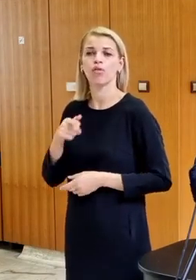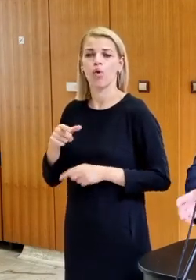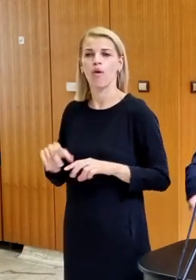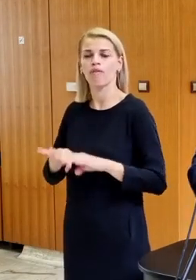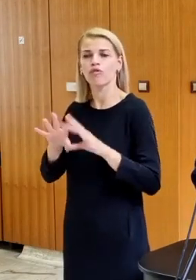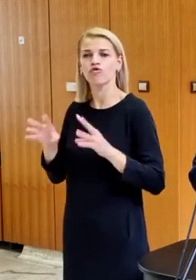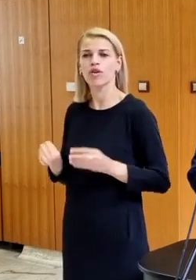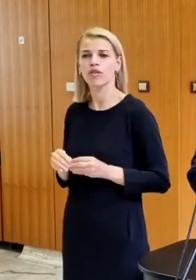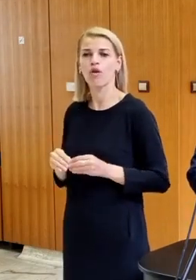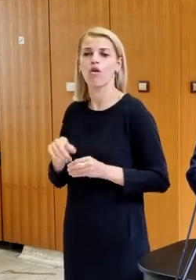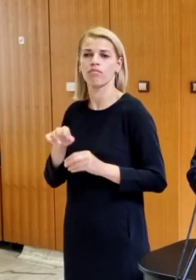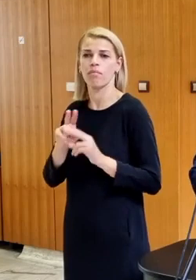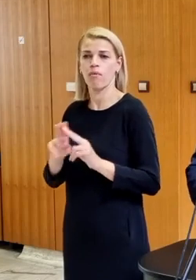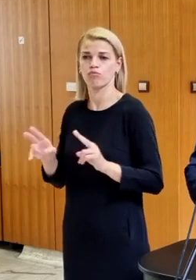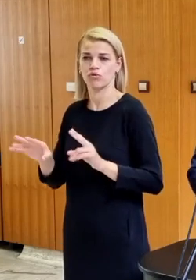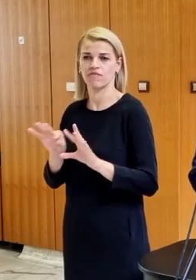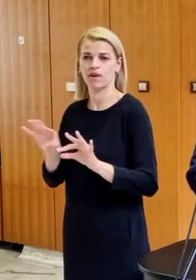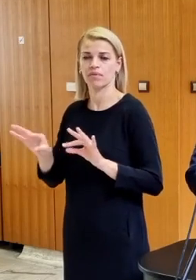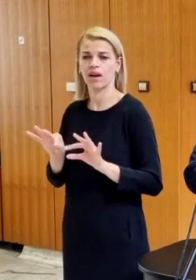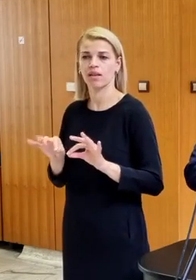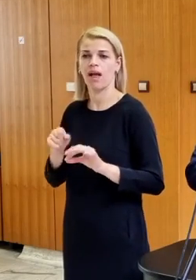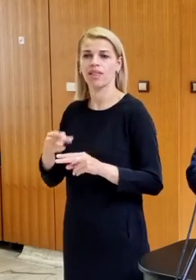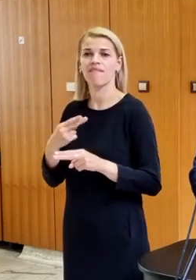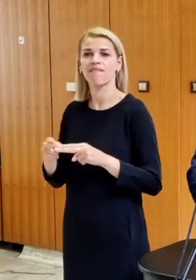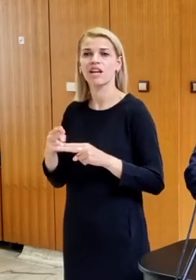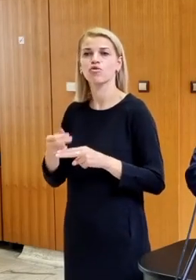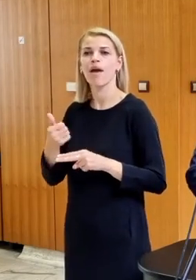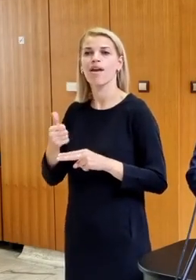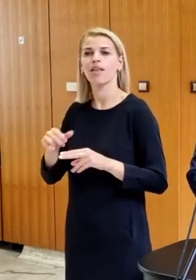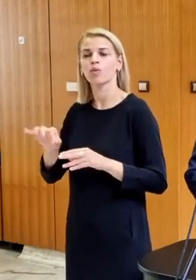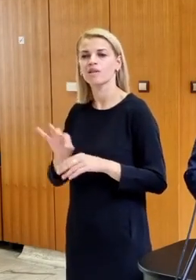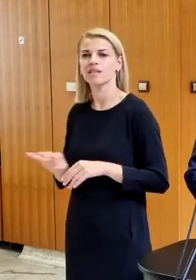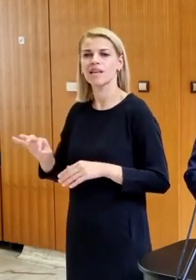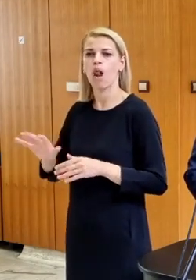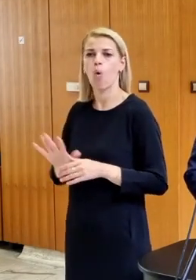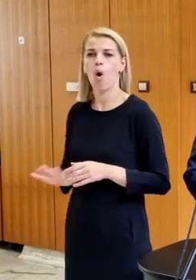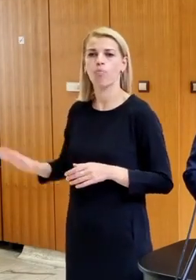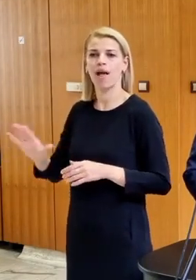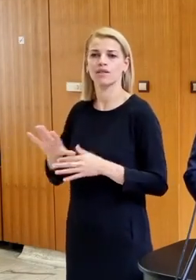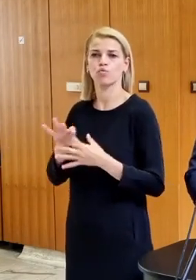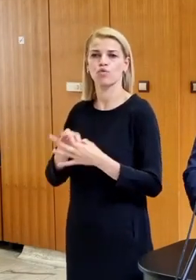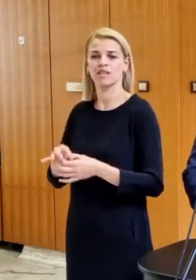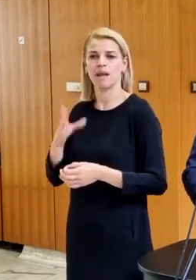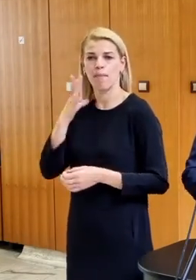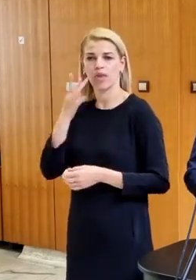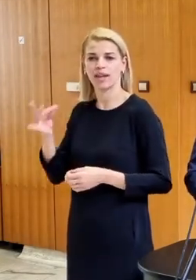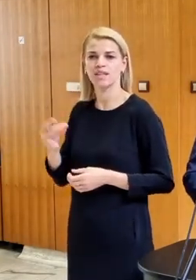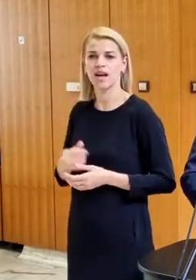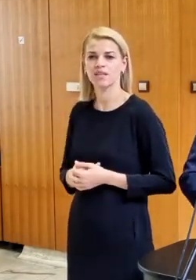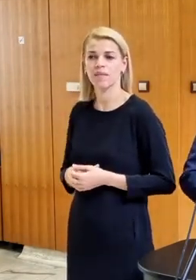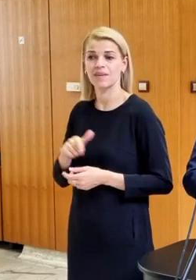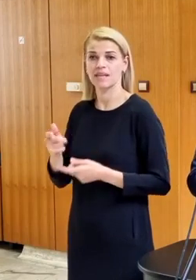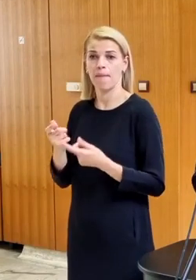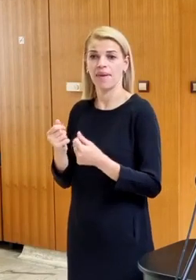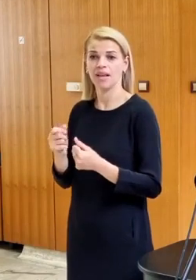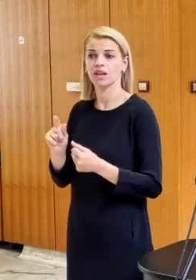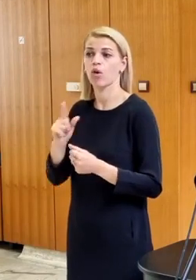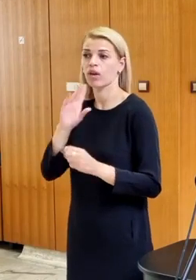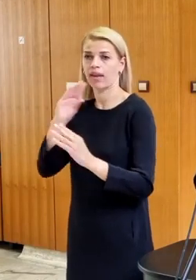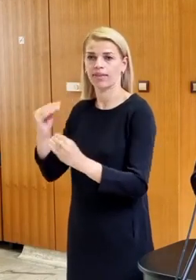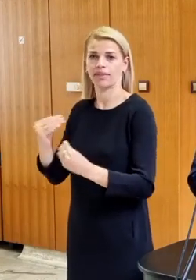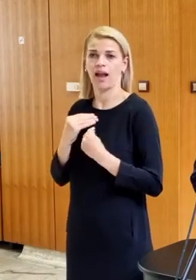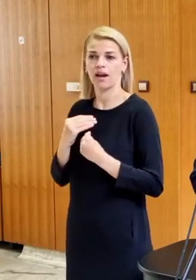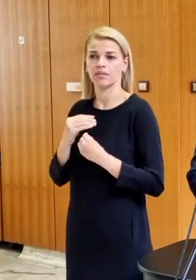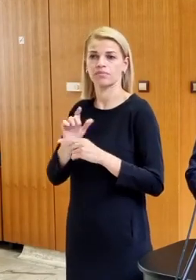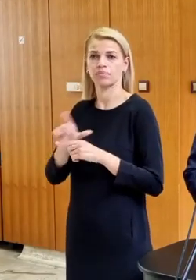všetko je možnosť vybrať a tým vyriešime jednu celú oblasť z hľadiska modernizácie, ktorú nám treba. Za peniaze, ktoré prídu ako dar